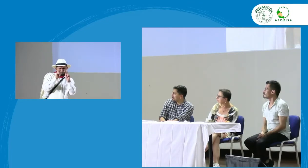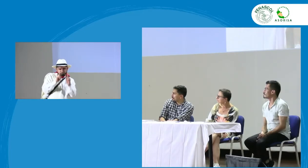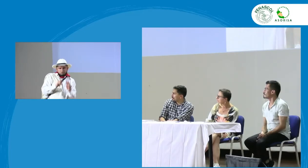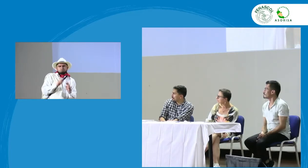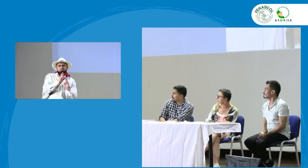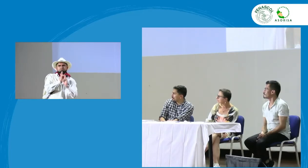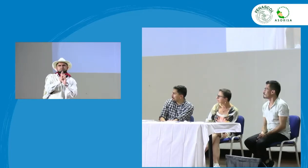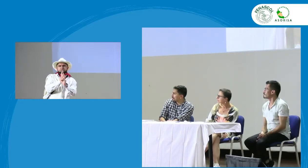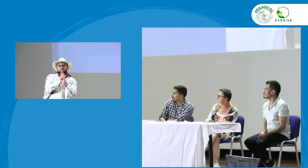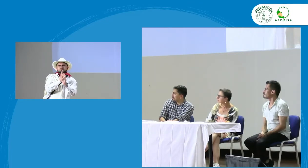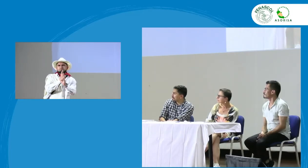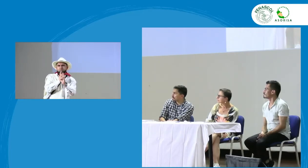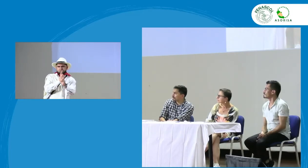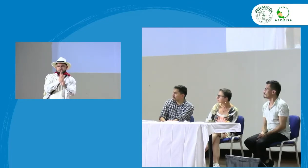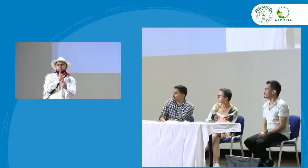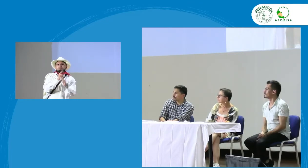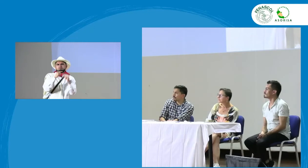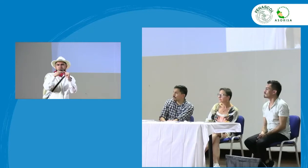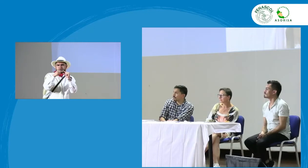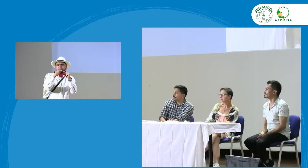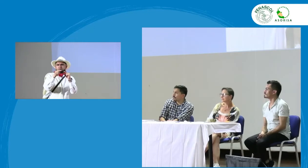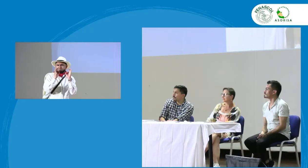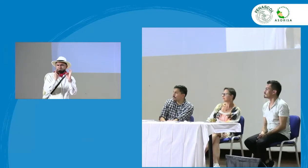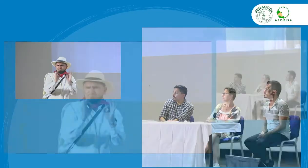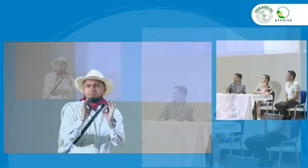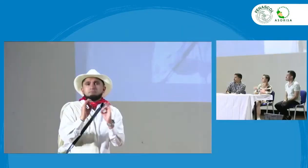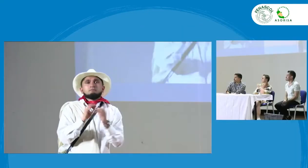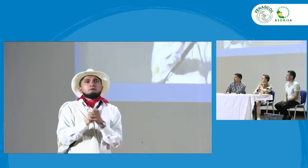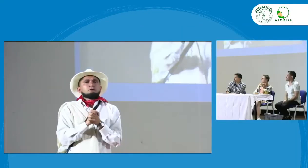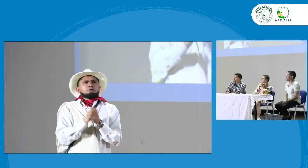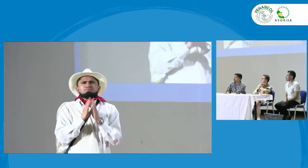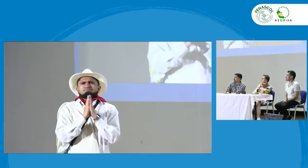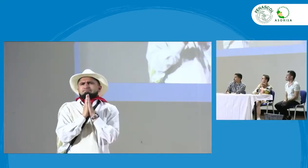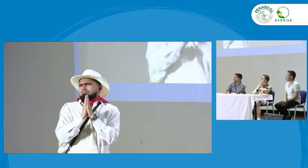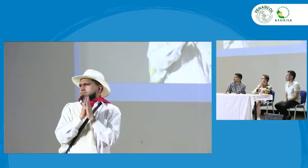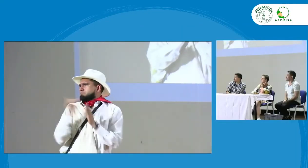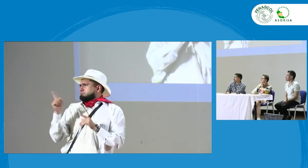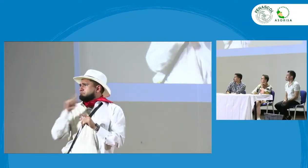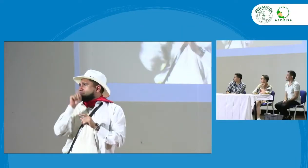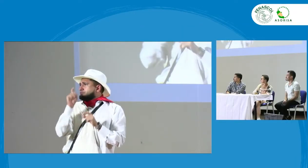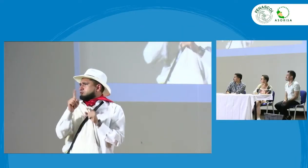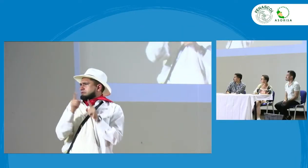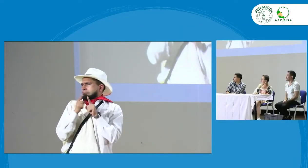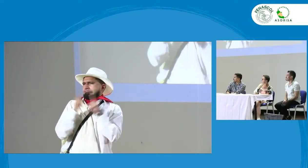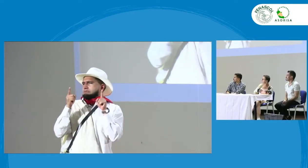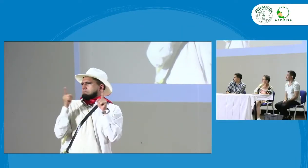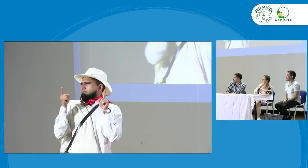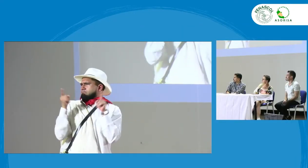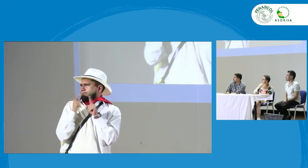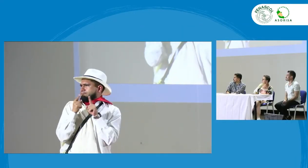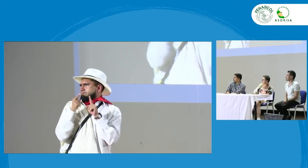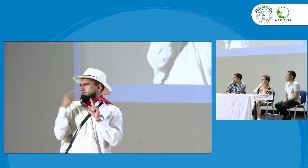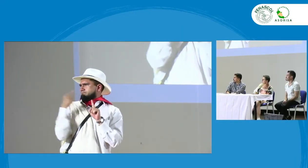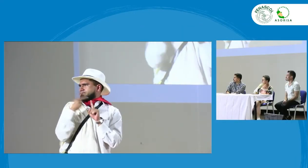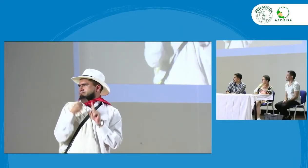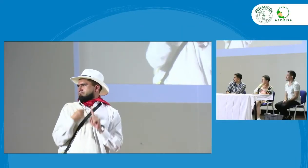Fenas Call vamos a recoger todo lo que nos han dejado allí en el chat de Zoom y se le dará respuesta después a través de correo